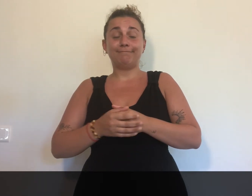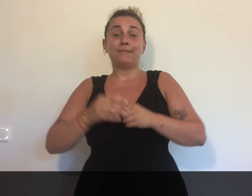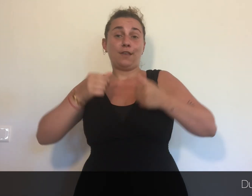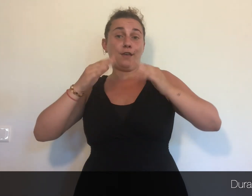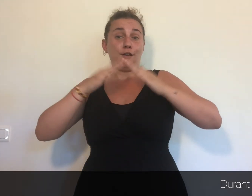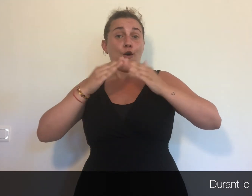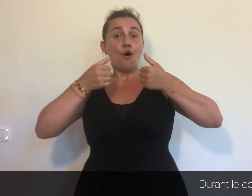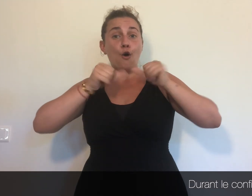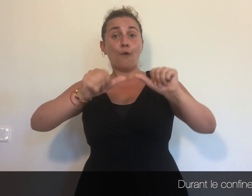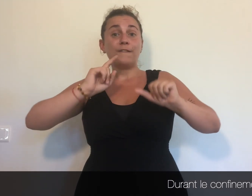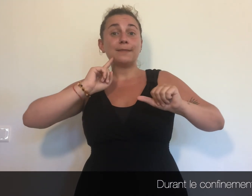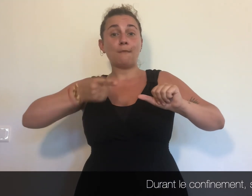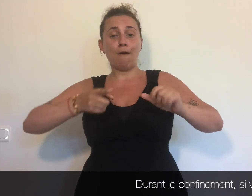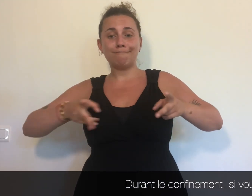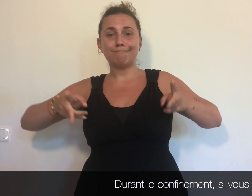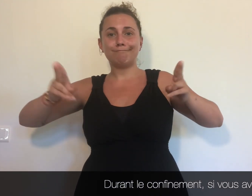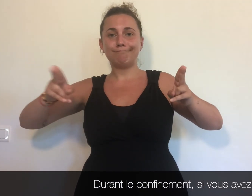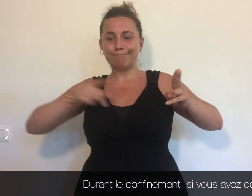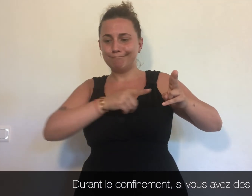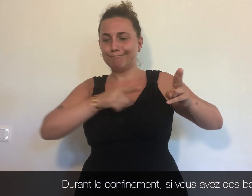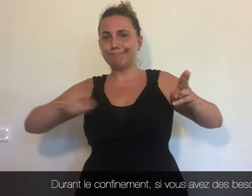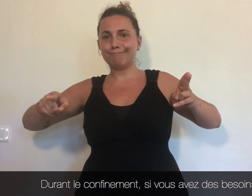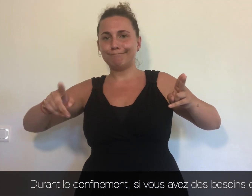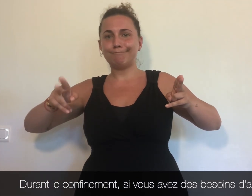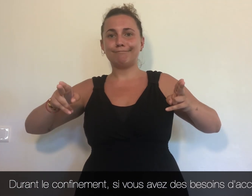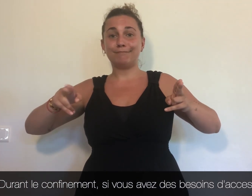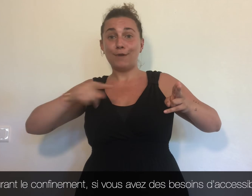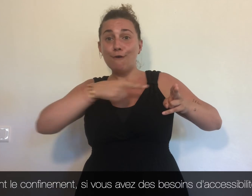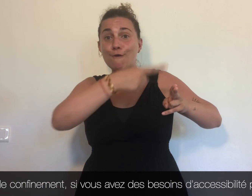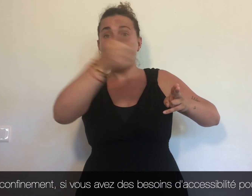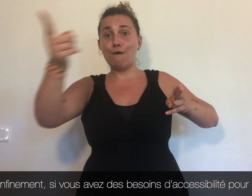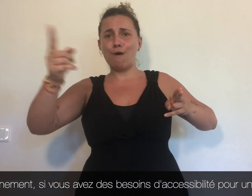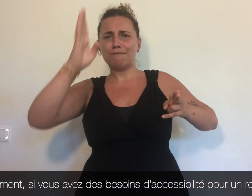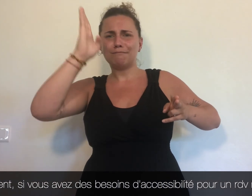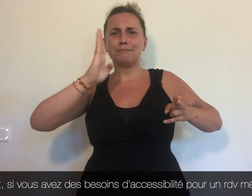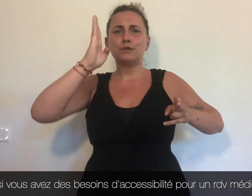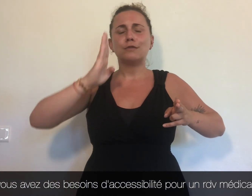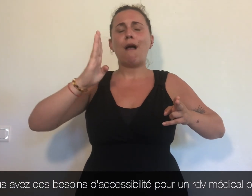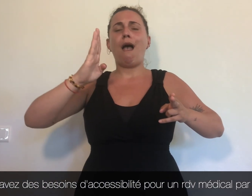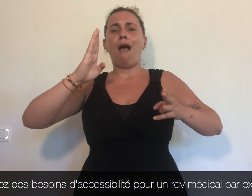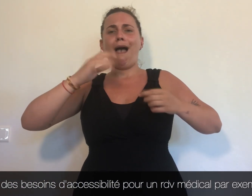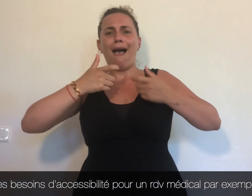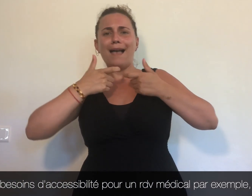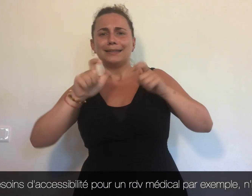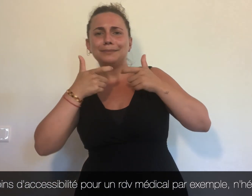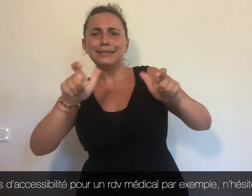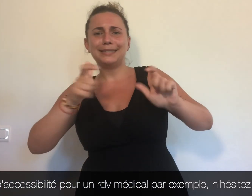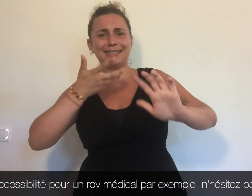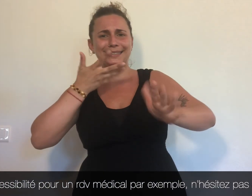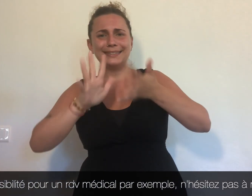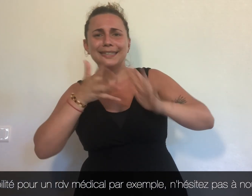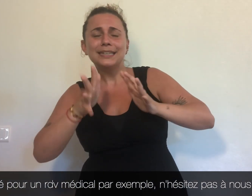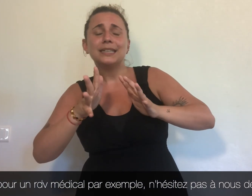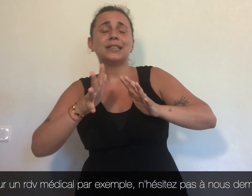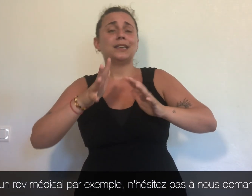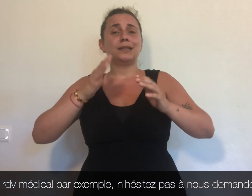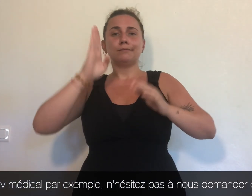Durant le confinement, si vous avez besoin d'accessibilité lors de rendez-vous médicaux N'hésitez pas à nous